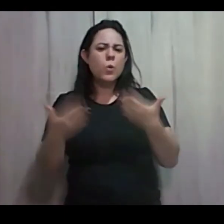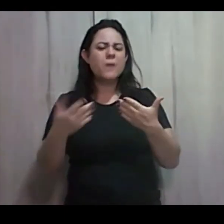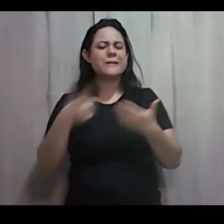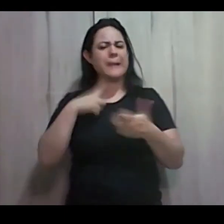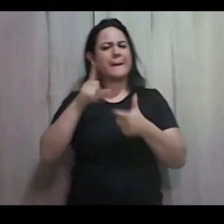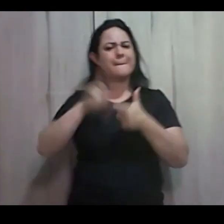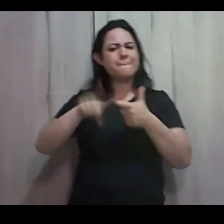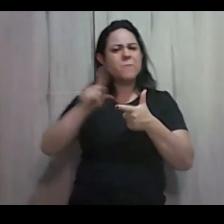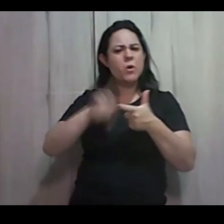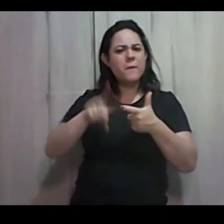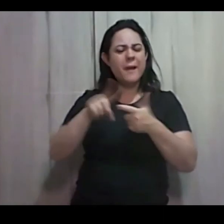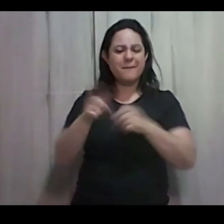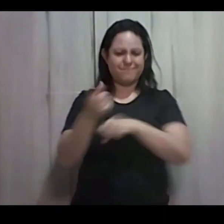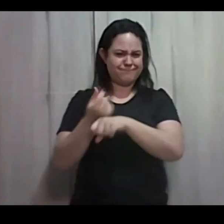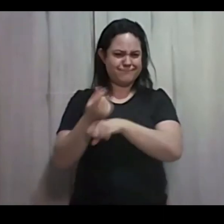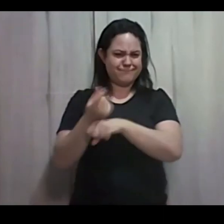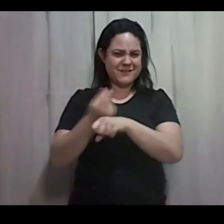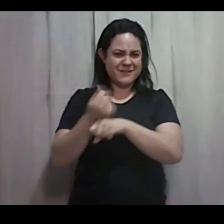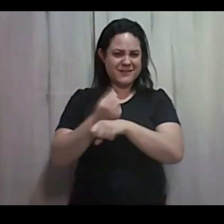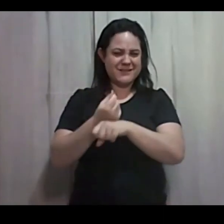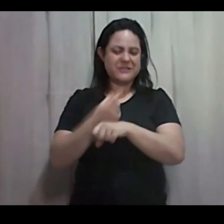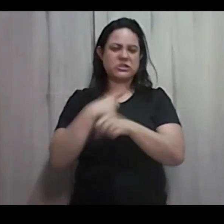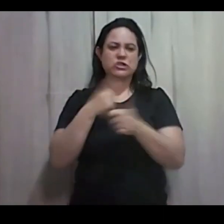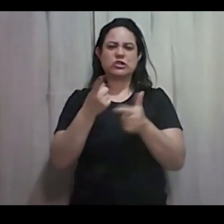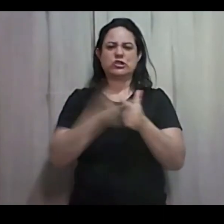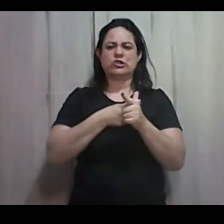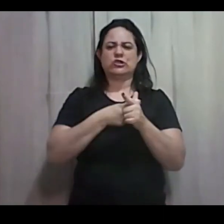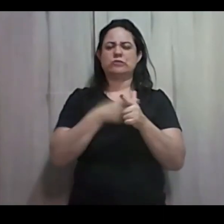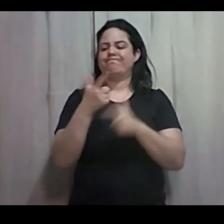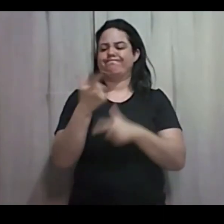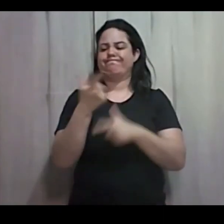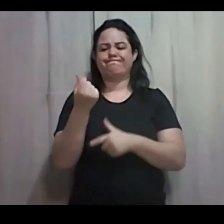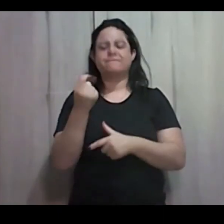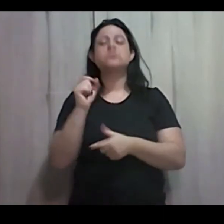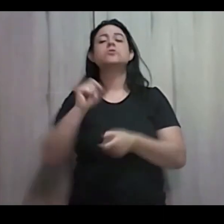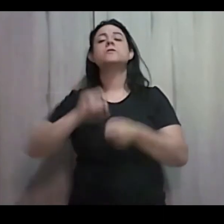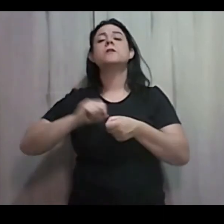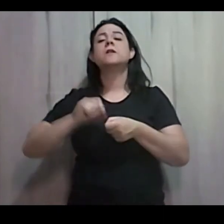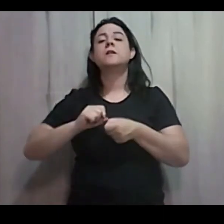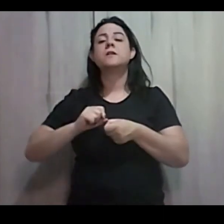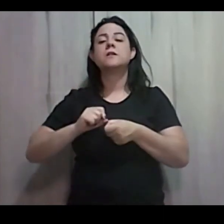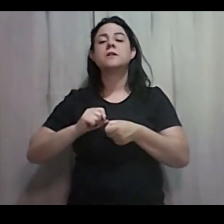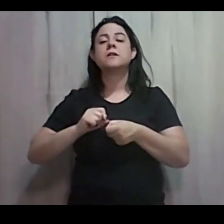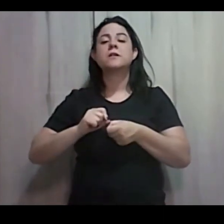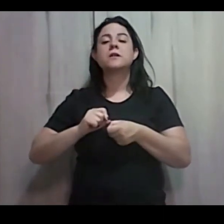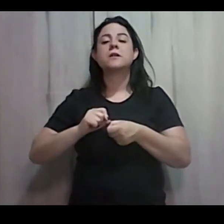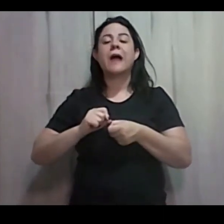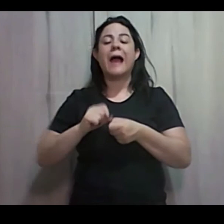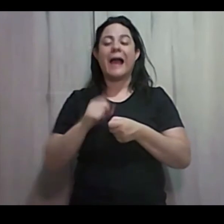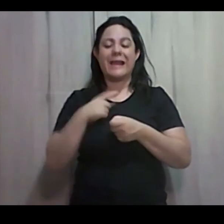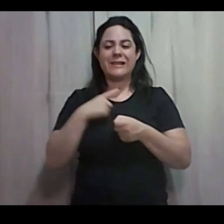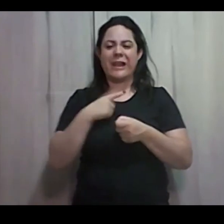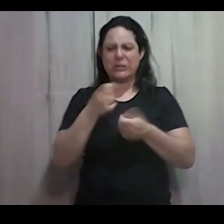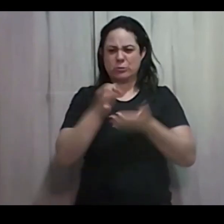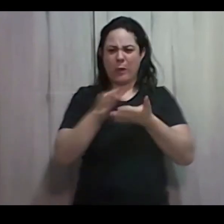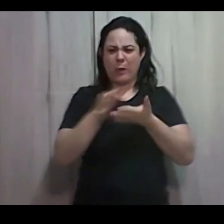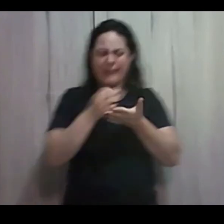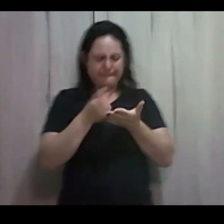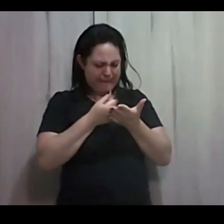Financeiro Está com dívida Não tem dinheiro Aí o você faz? Você conta cada moedinha Ou tem muito? Às vezes você não presta